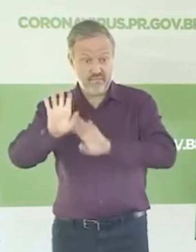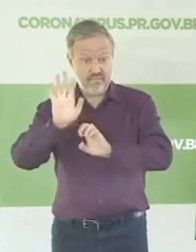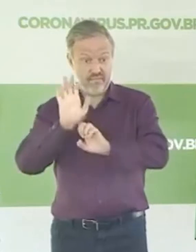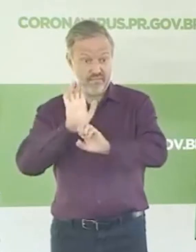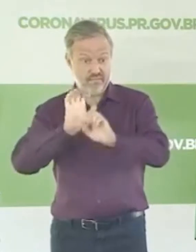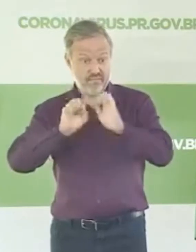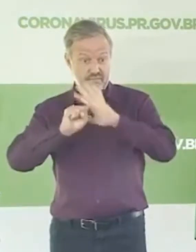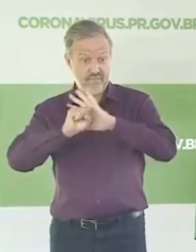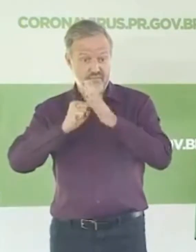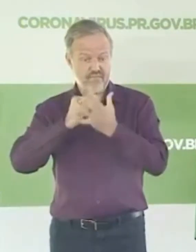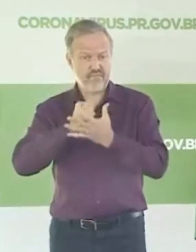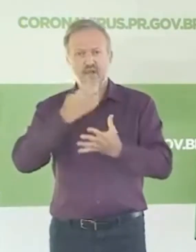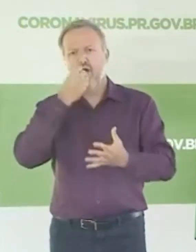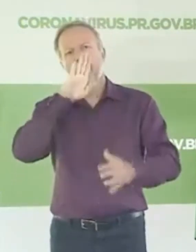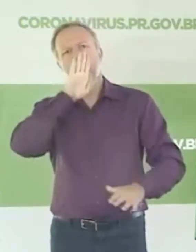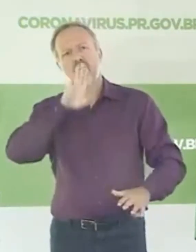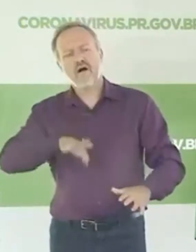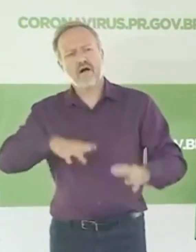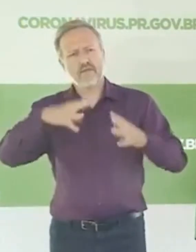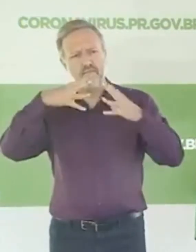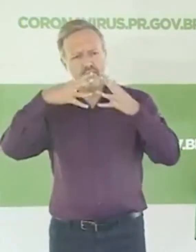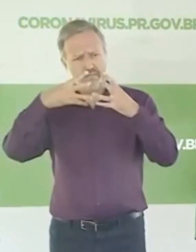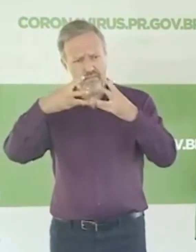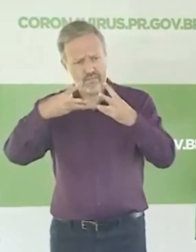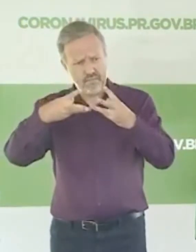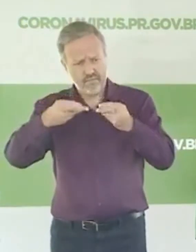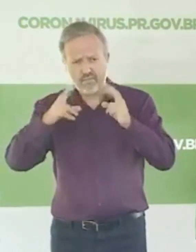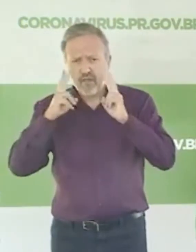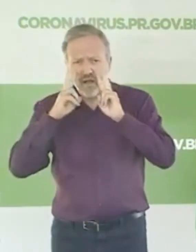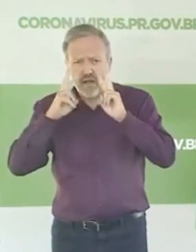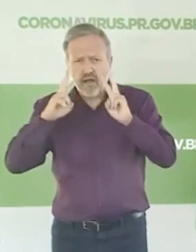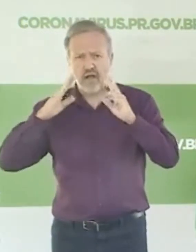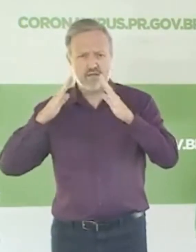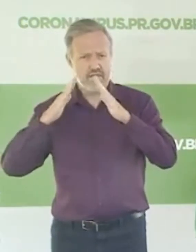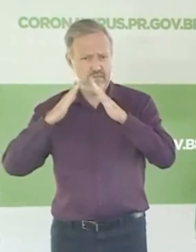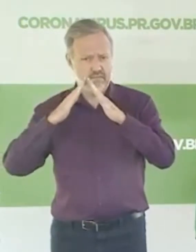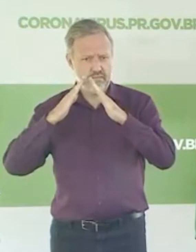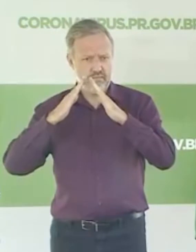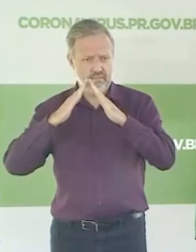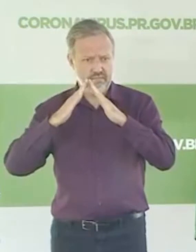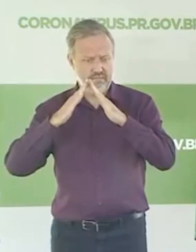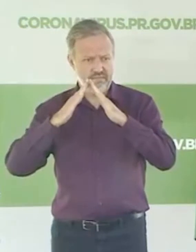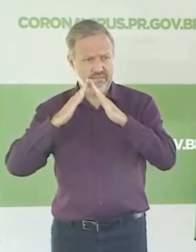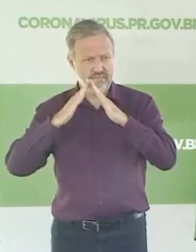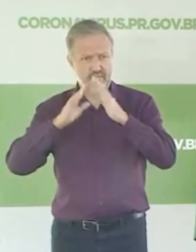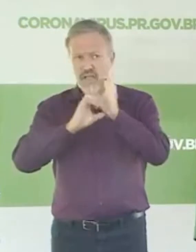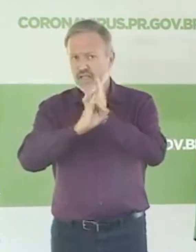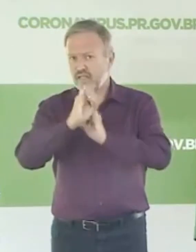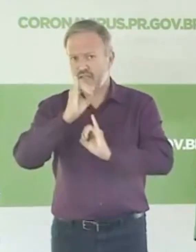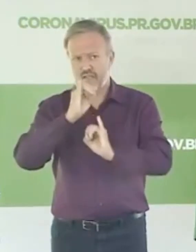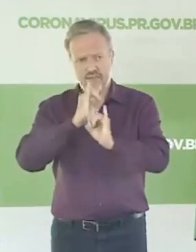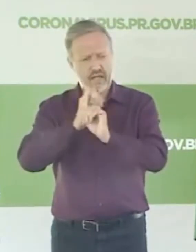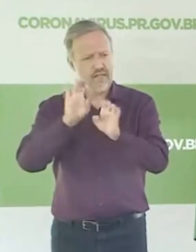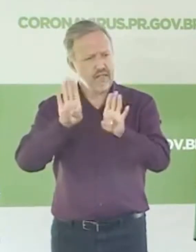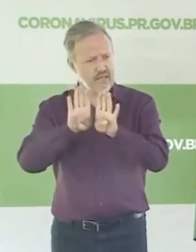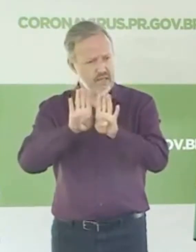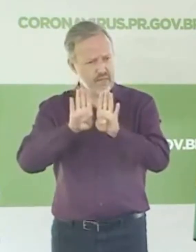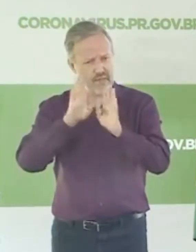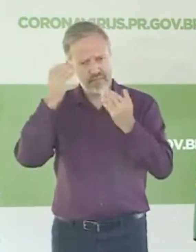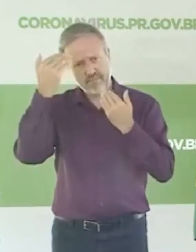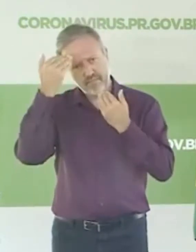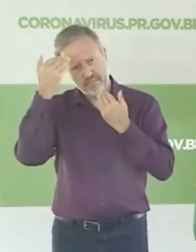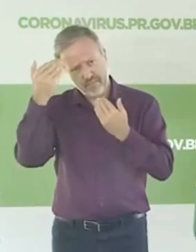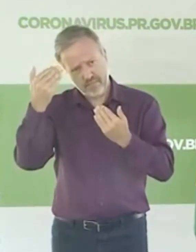Uma boa tarde a todos, a todos vocês que acompanham em casa, pelas redes sociais, o nosso agradecimento também por estar nos